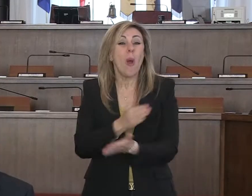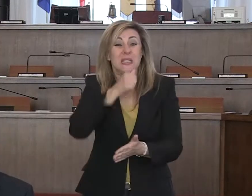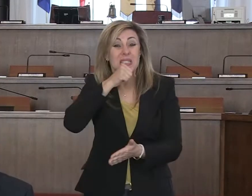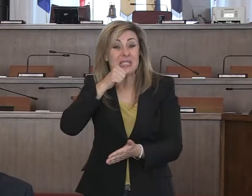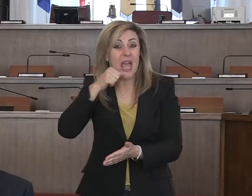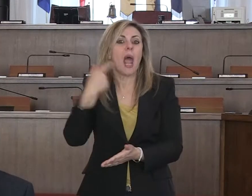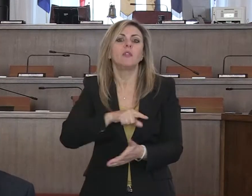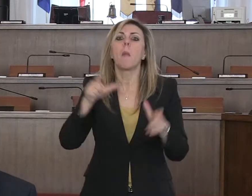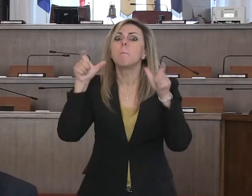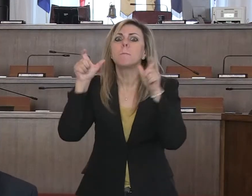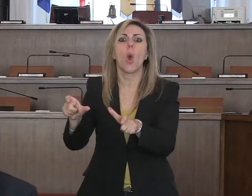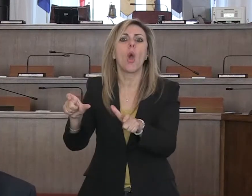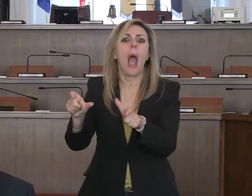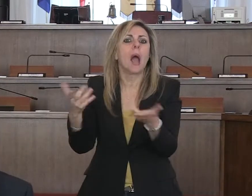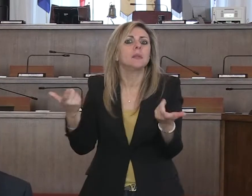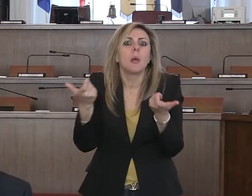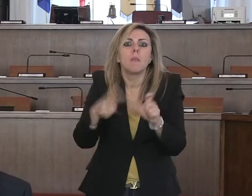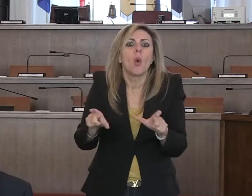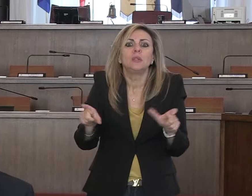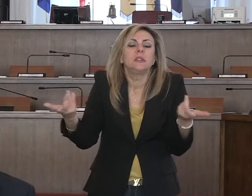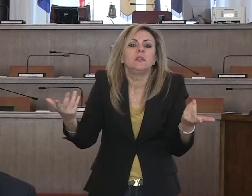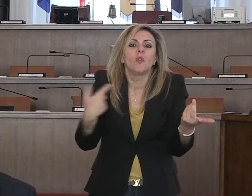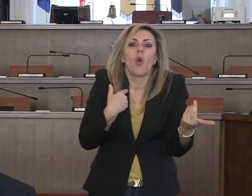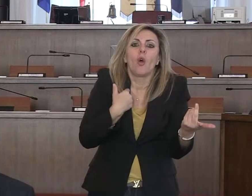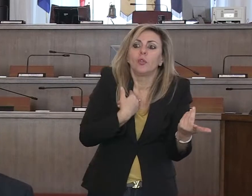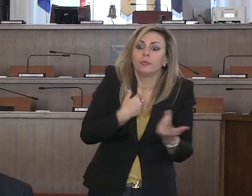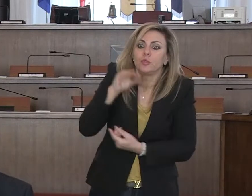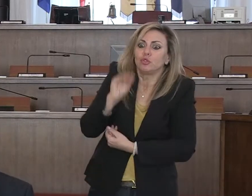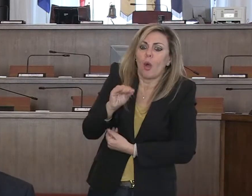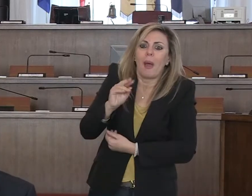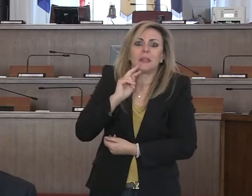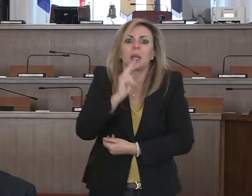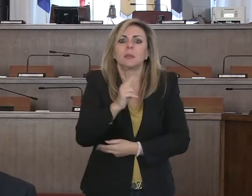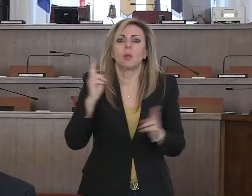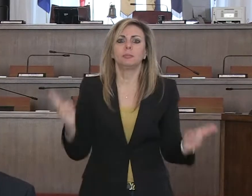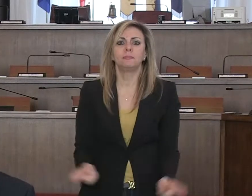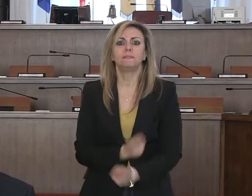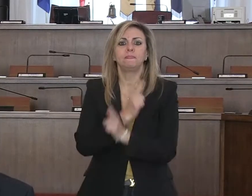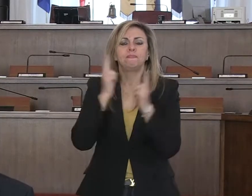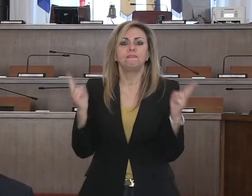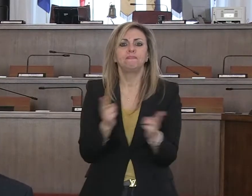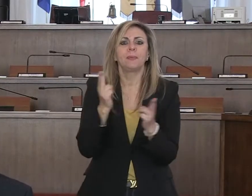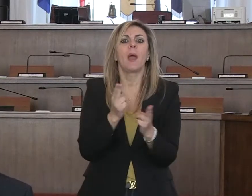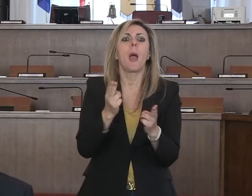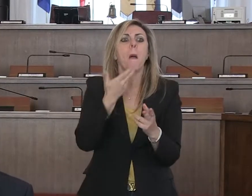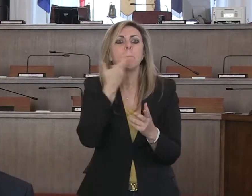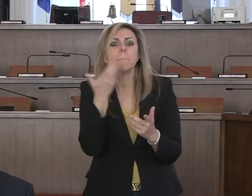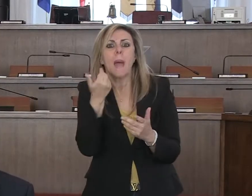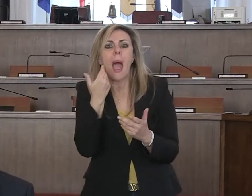che non sono in grado di rispondere alla richiesta di domanda e che in molti casi vengono requisite.